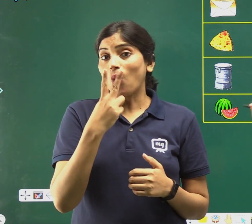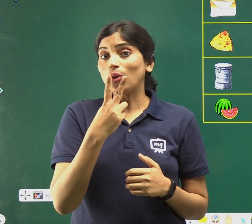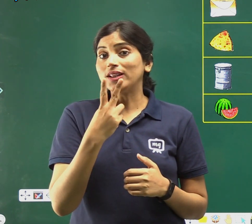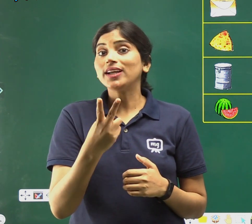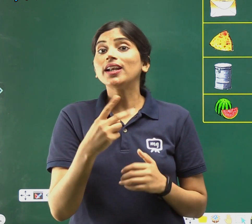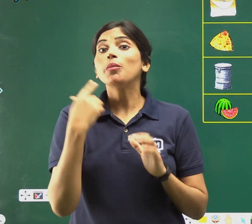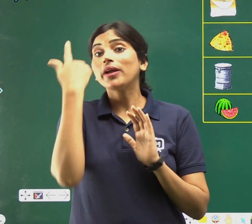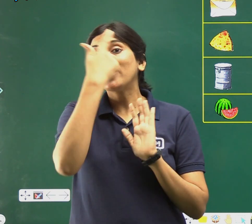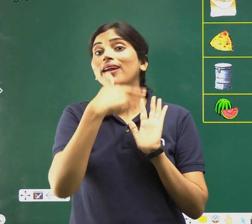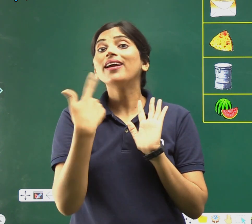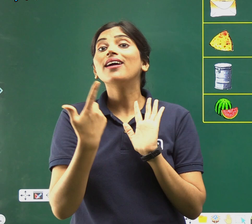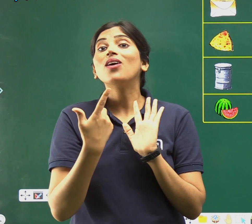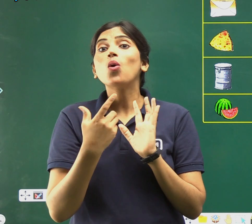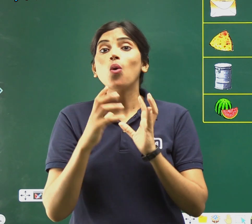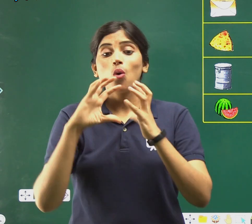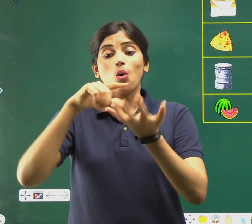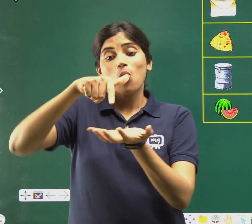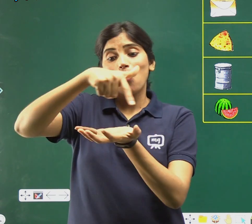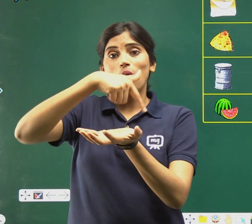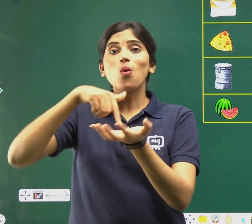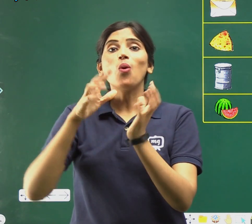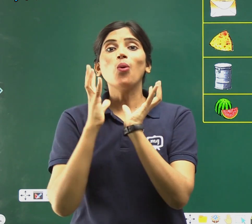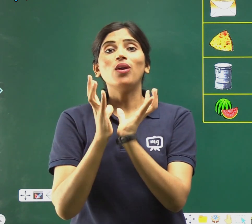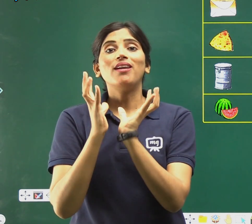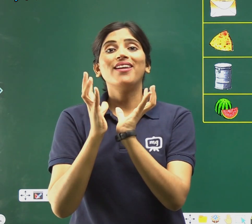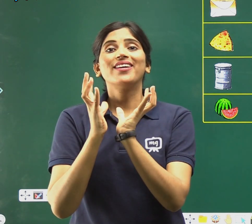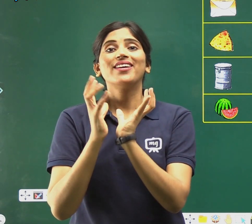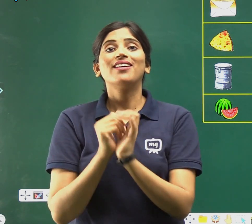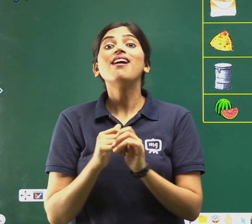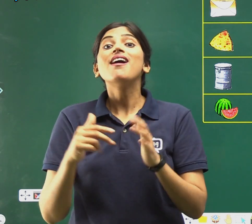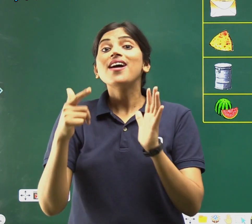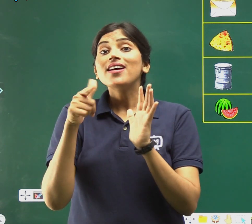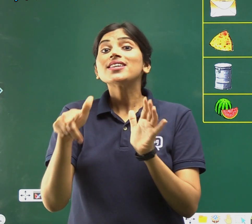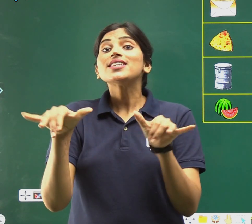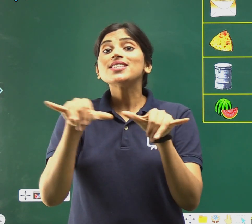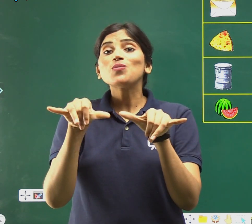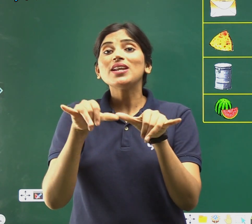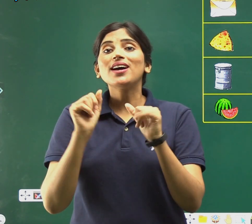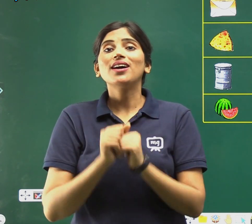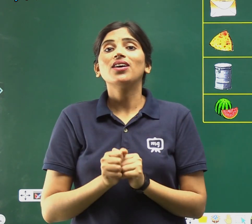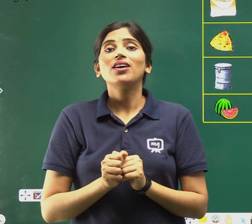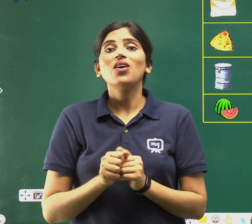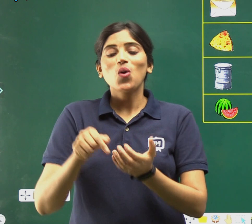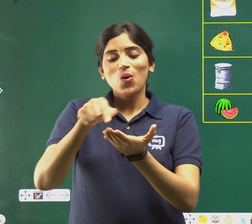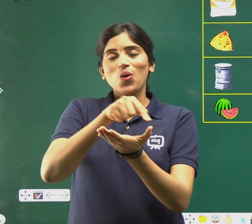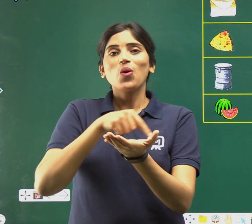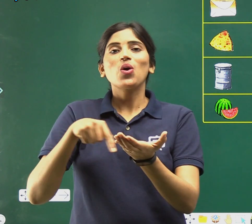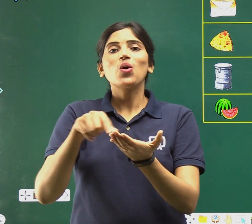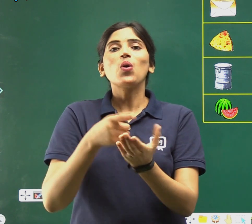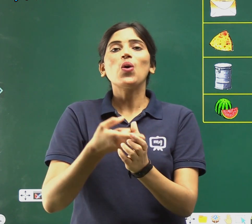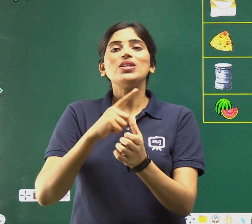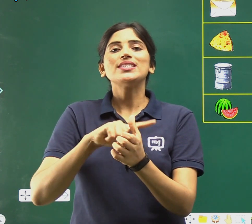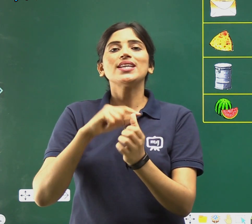में गोल, किस से मिल रही है? गोल